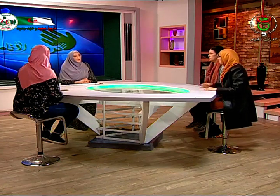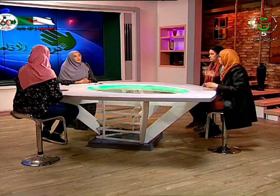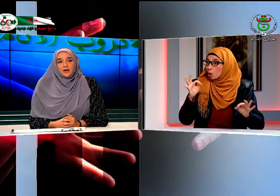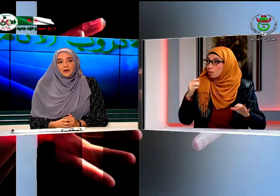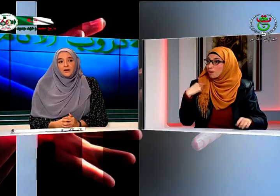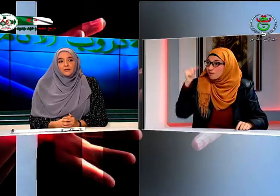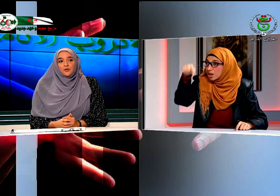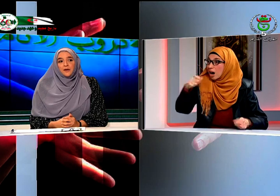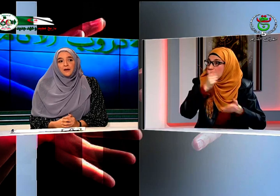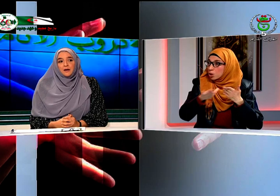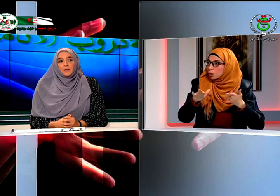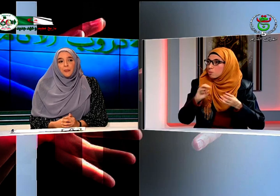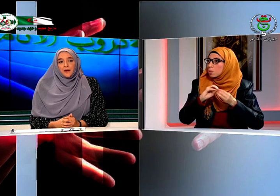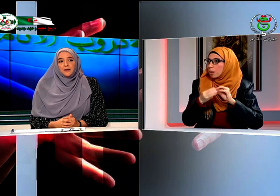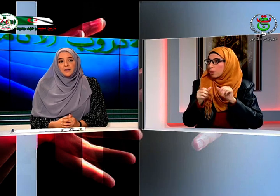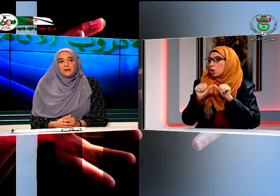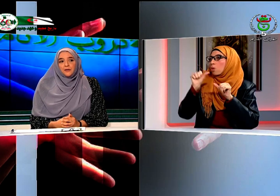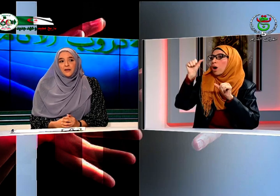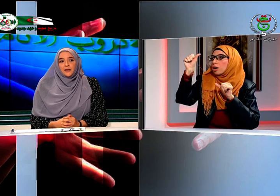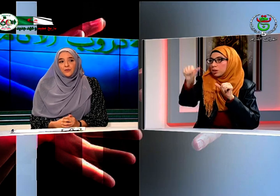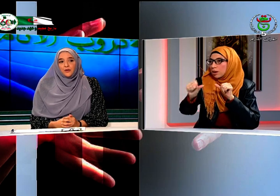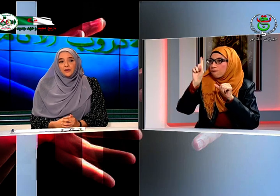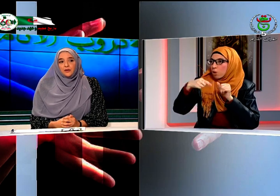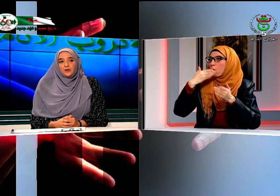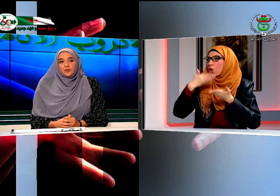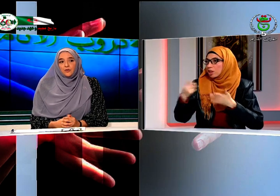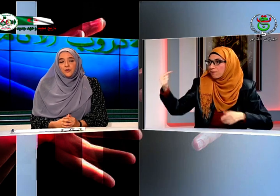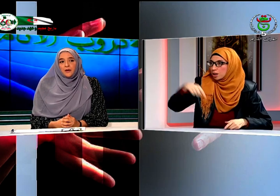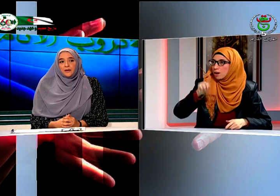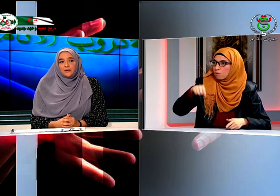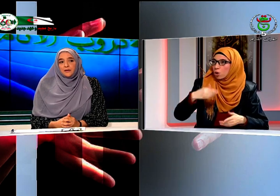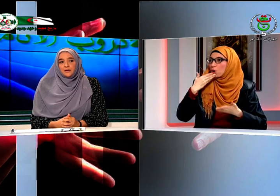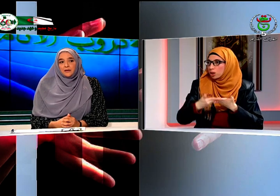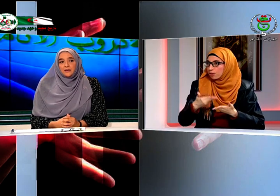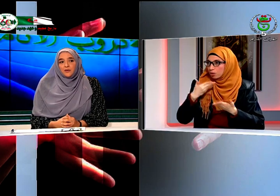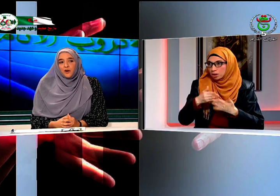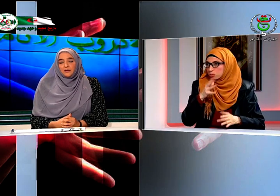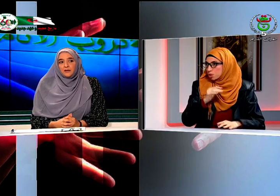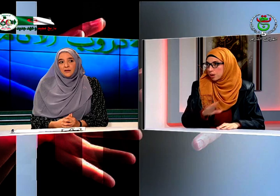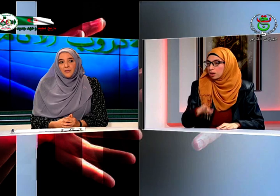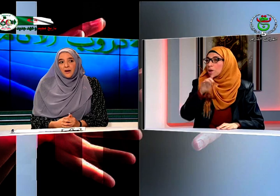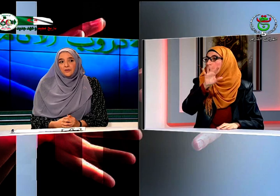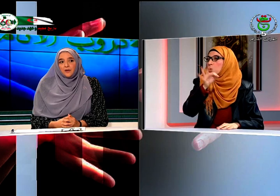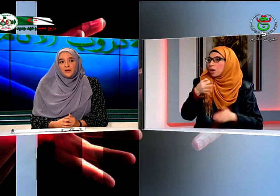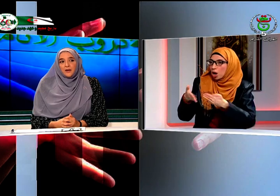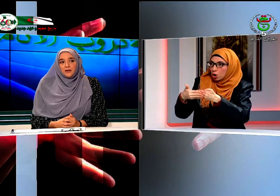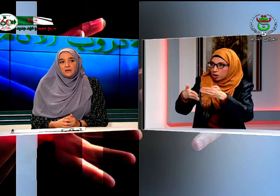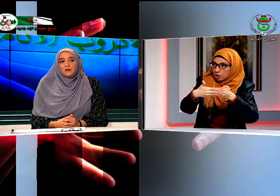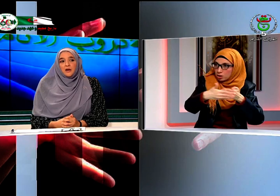شهر تقول أنها أنها الأطفال يحبوا يروحوا يعني يستلموا هذه السماعات هناك مركز في